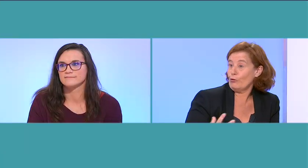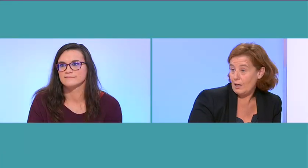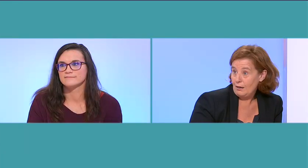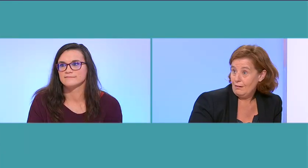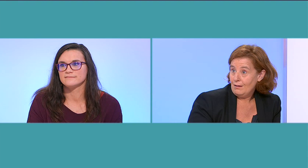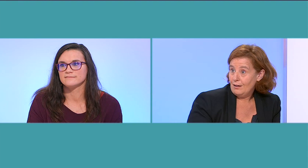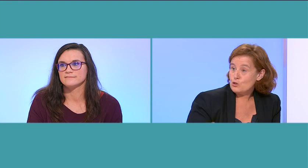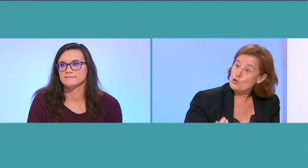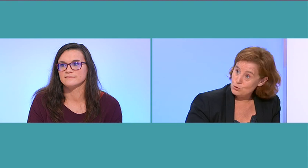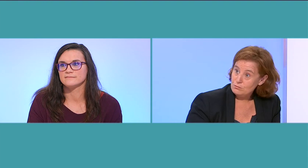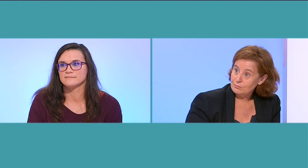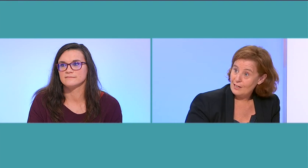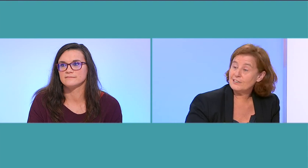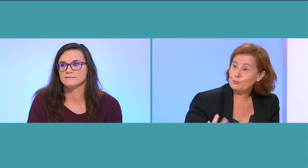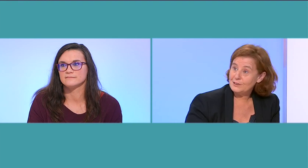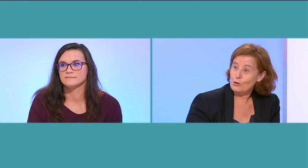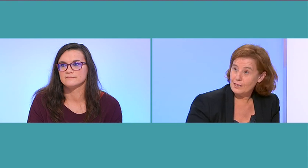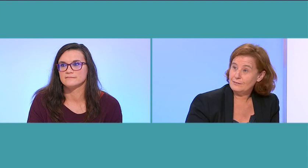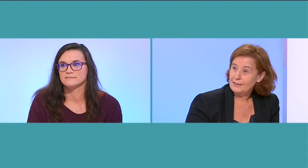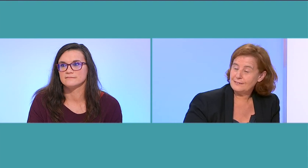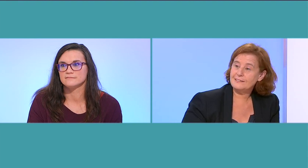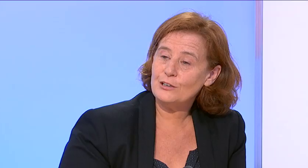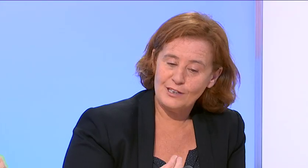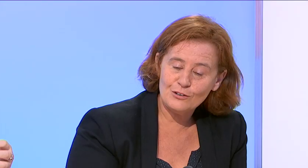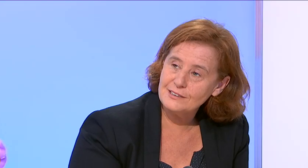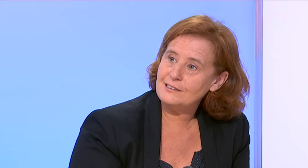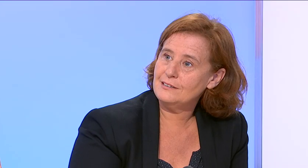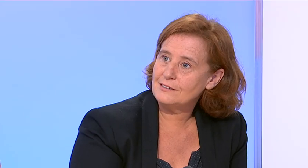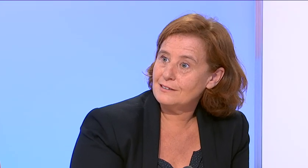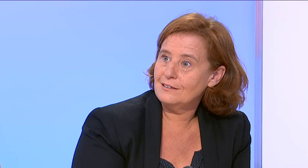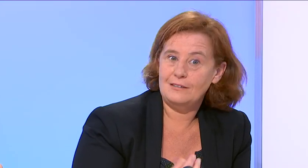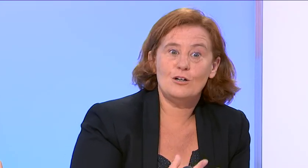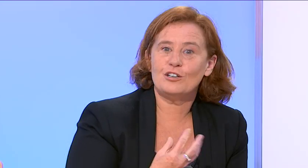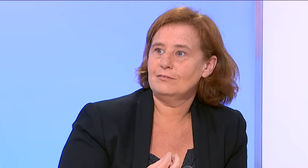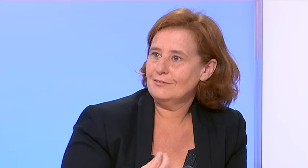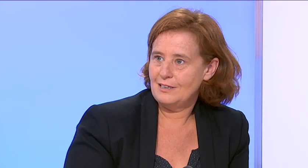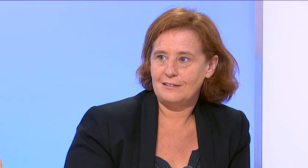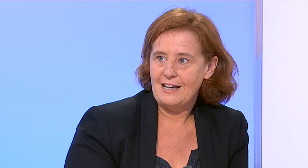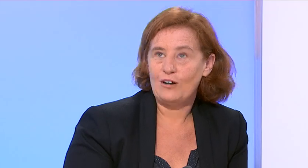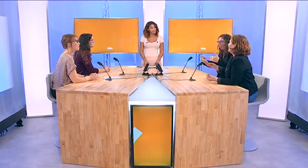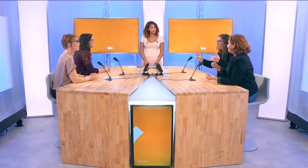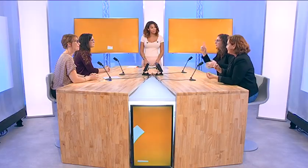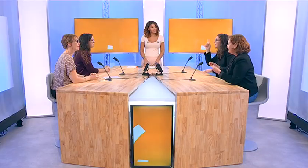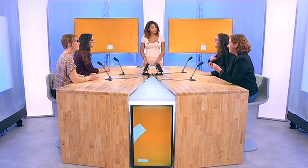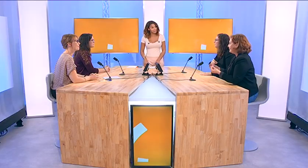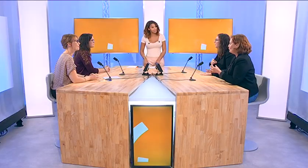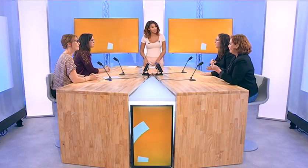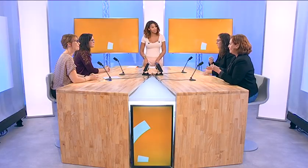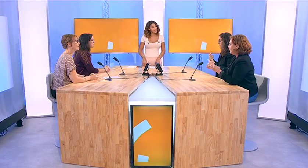anglais, sans le son, avec des sous-titres anglais. C'est-à-dire que la langue des signes, c'est... Ce'est pas la langue française. Alors, la langue des signes,'est une... Elle